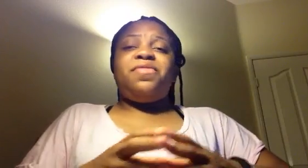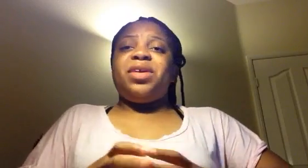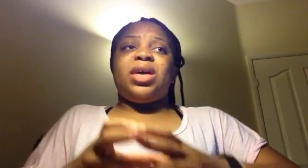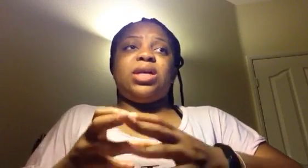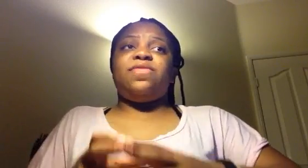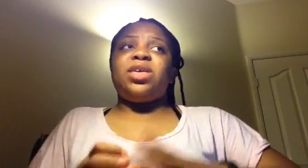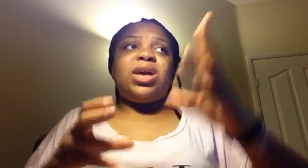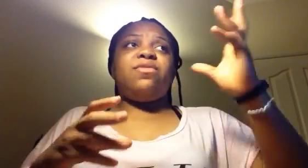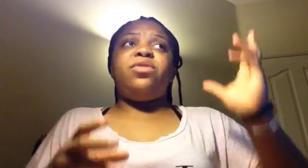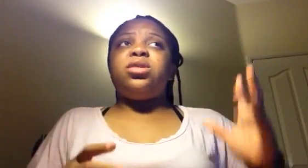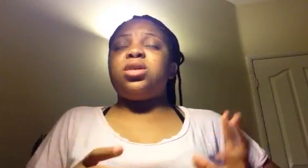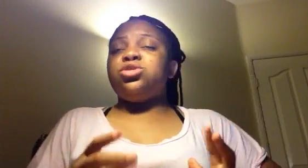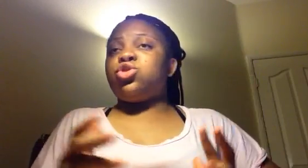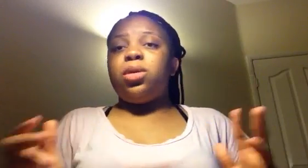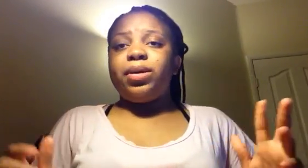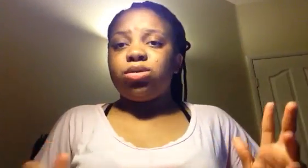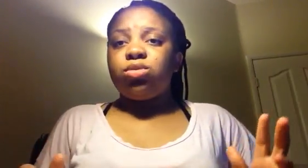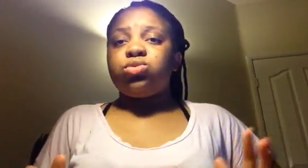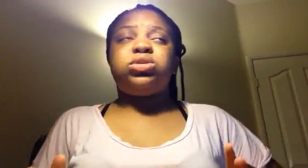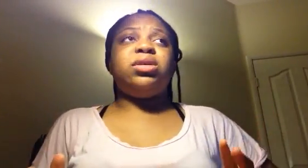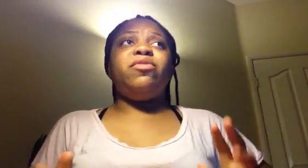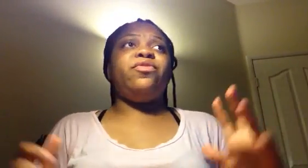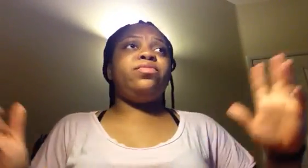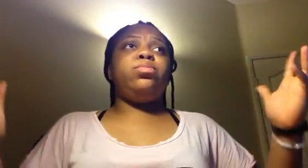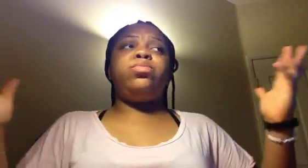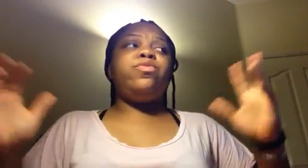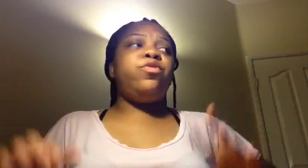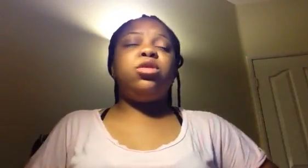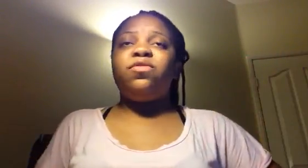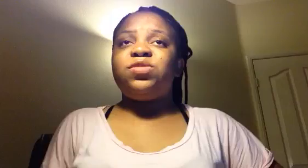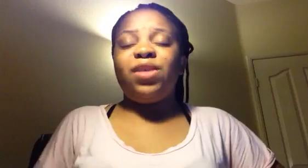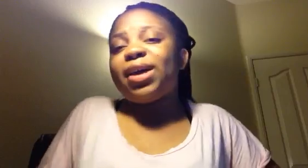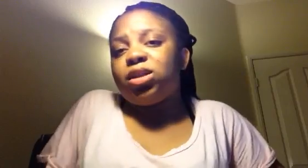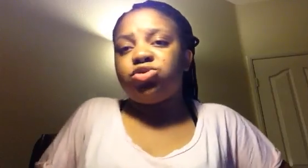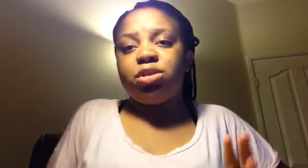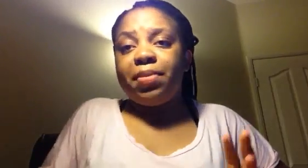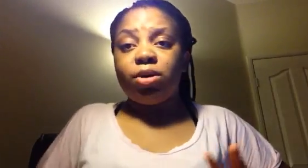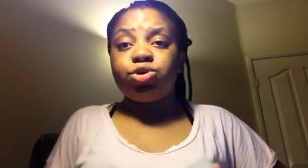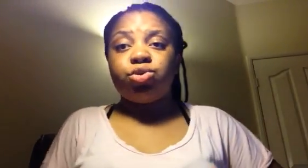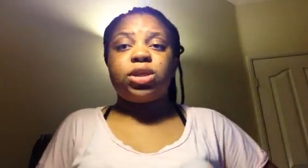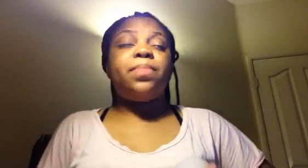Volken Finken, Finken, Volken. Je ne crois pas son nom. Tout ce que'est Volkswagen. Je ne même pas quoi son nom c'est.